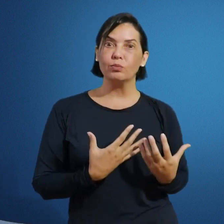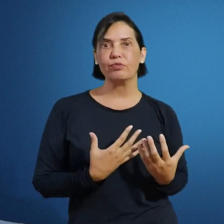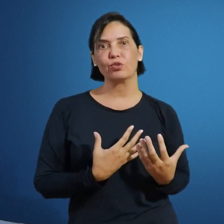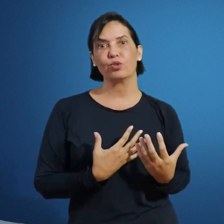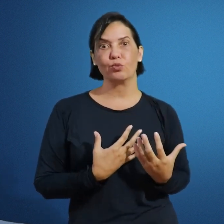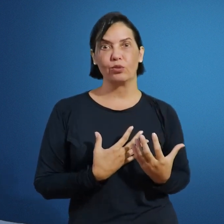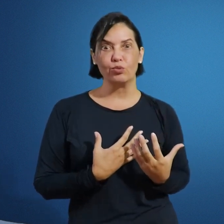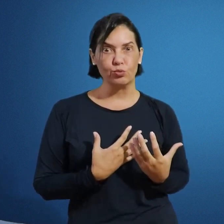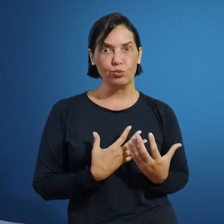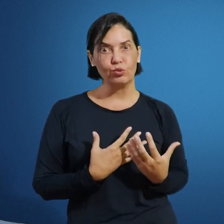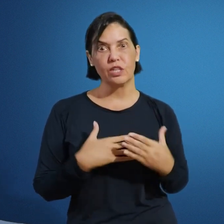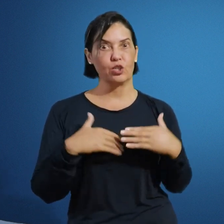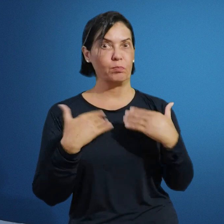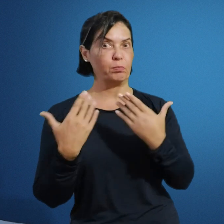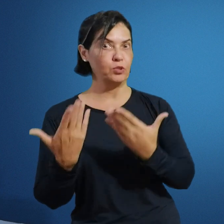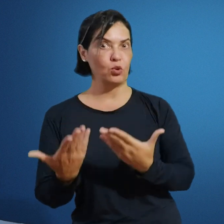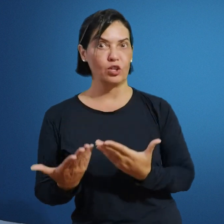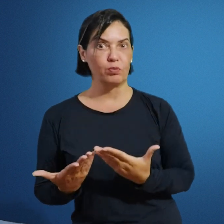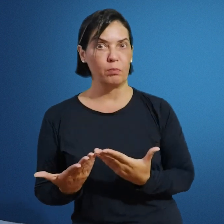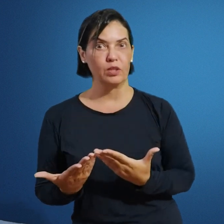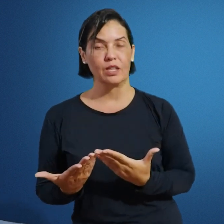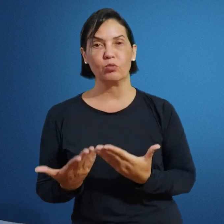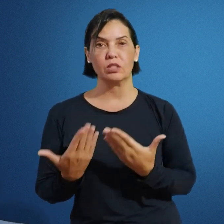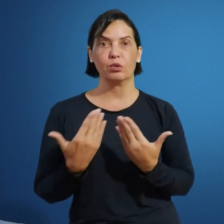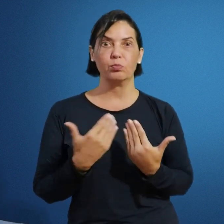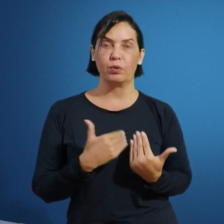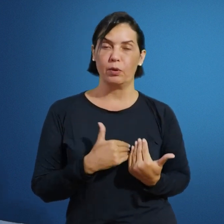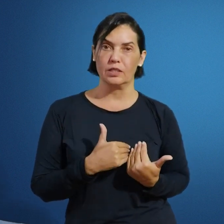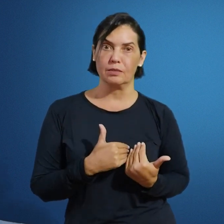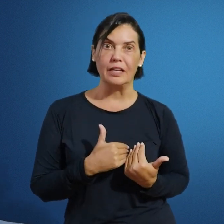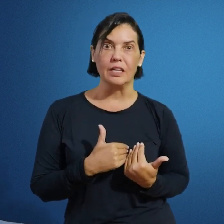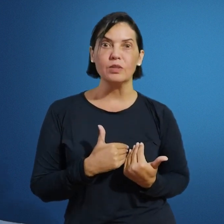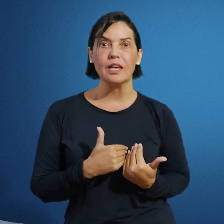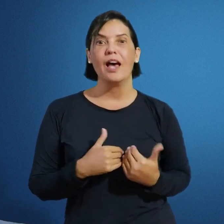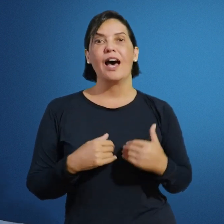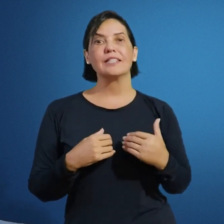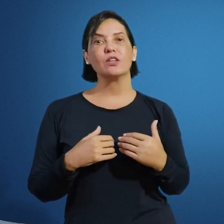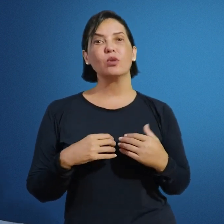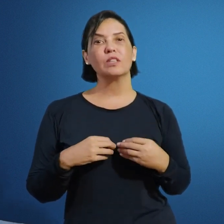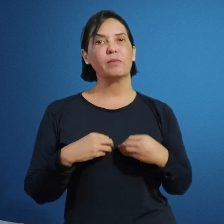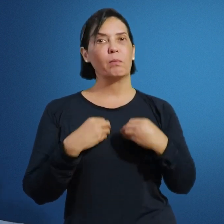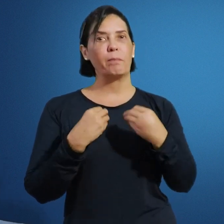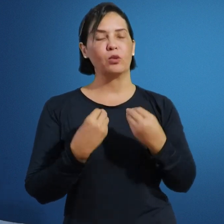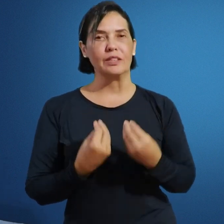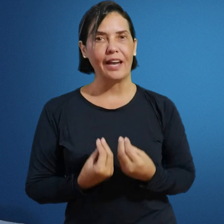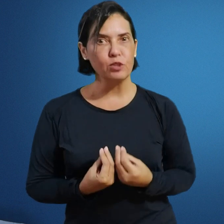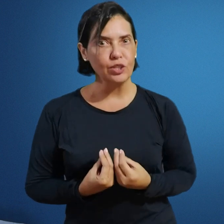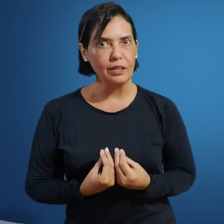professor de um aluno surdo, seja em escolas de propostas, inclusive propostas bilingües, assim como também o papel do intérprete de